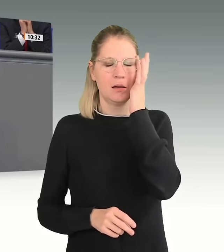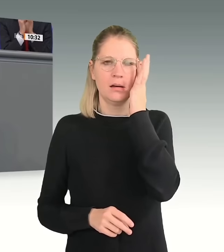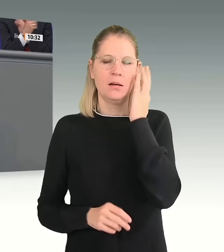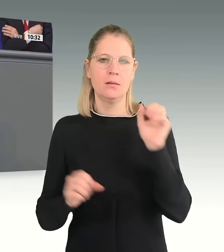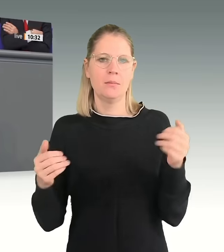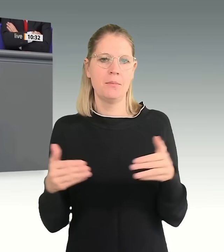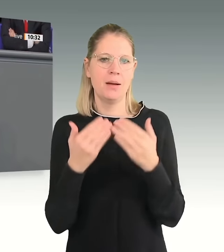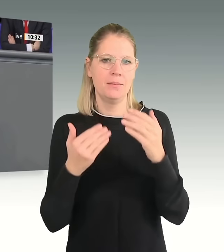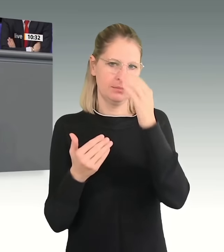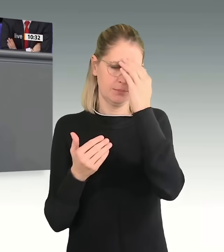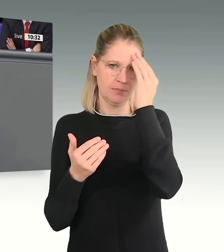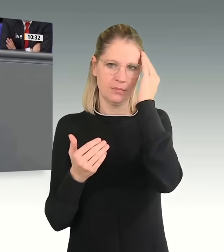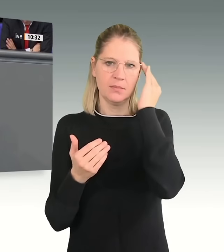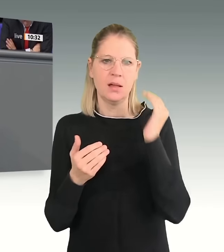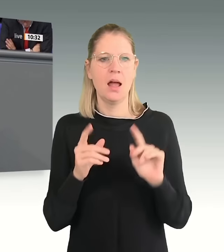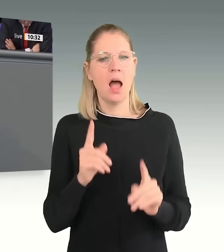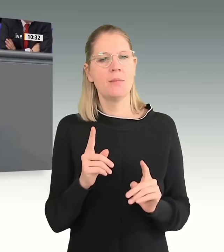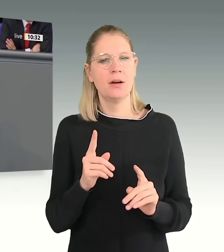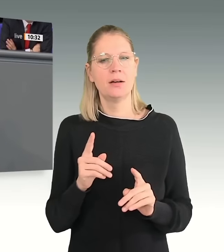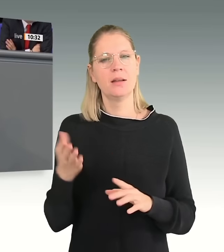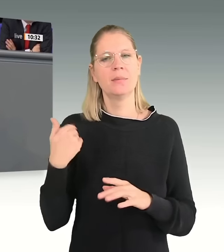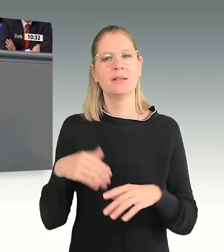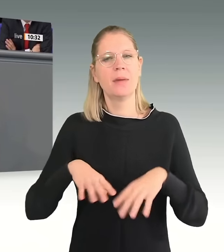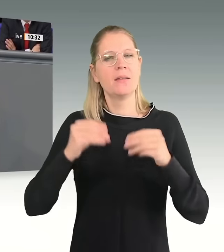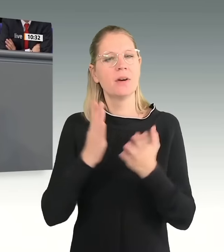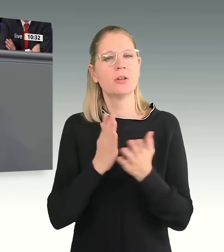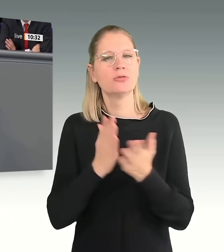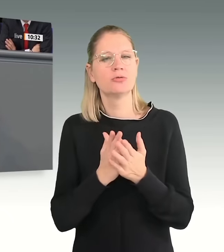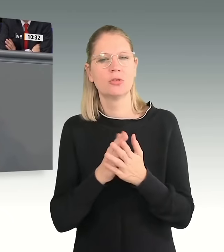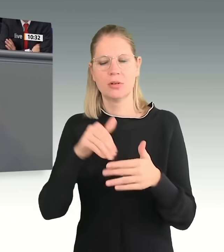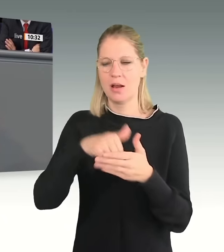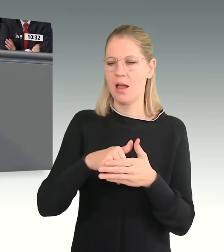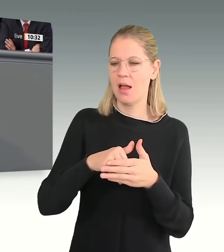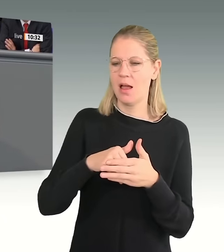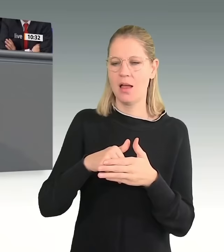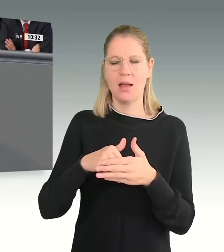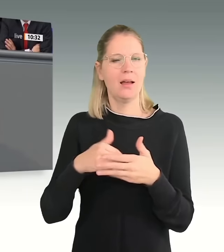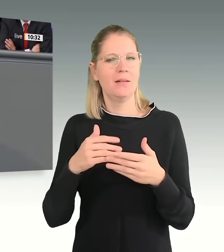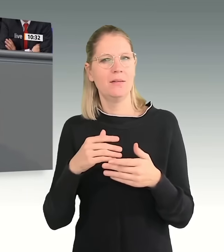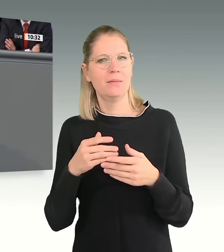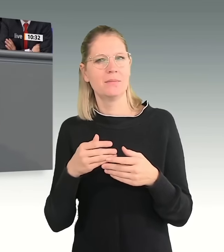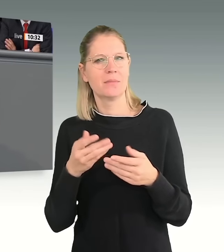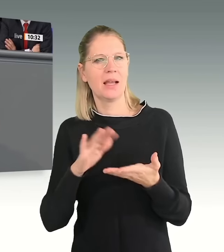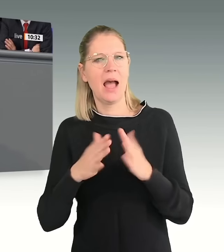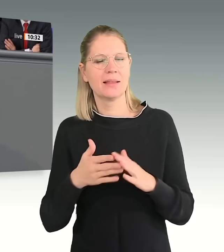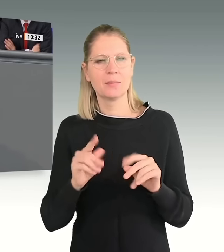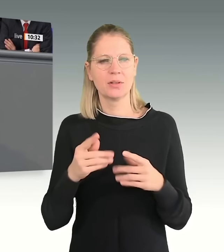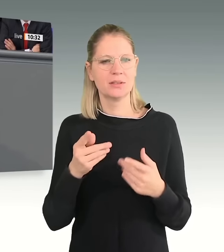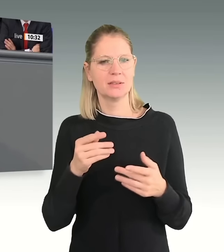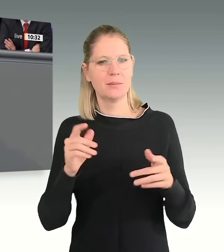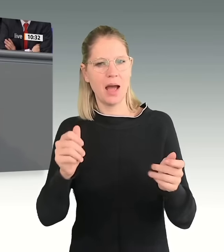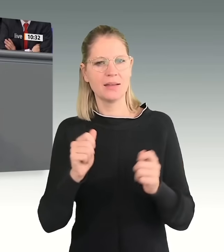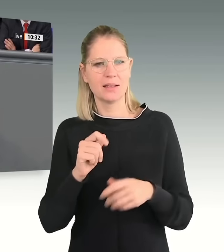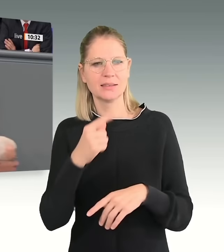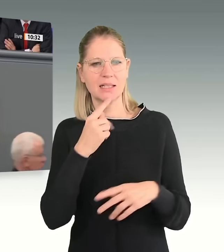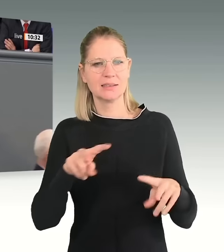verrät sie in einem kleinen freudschen Satz in ihrem Antrag. Sie meinen damit Asylbewerber und sie schreiben, Zitat, Migrationsentscheidungen basieren